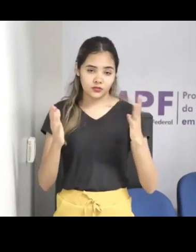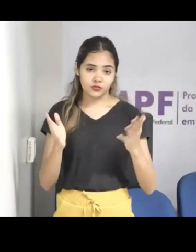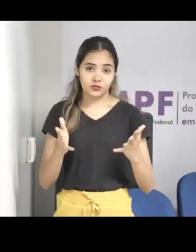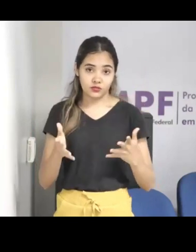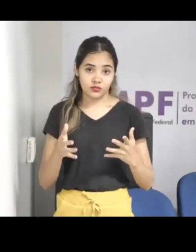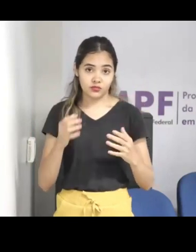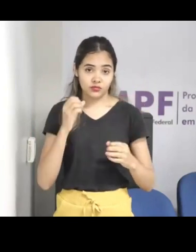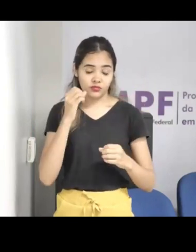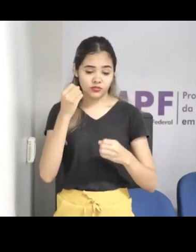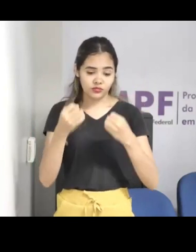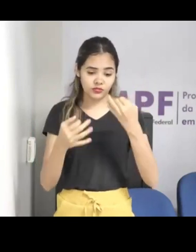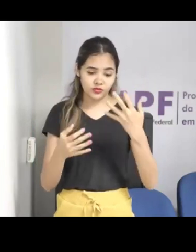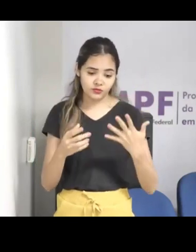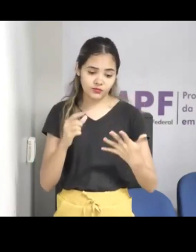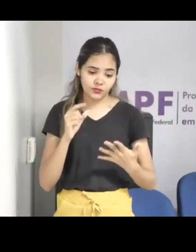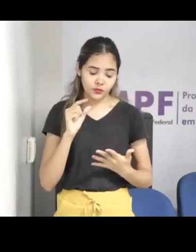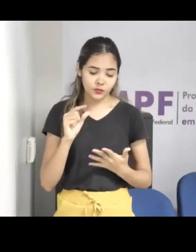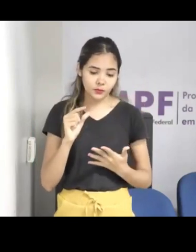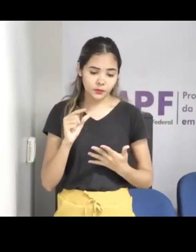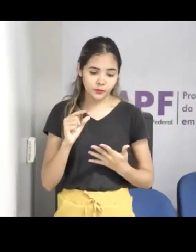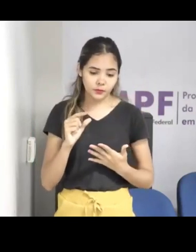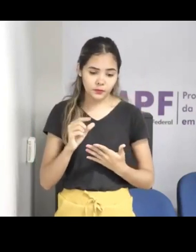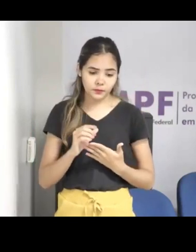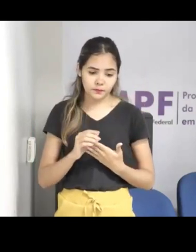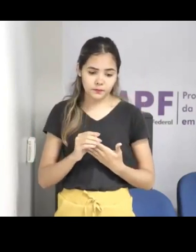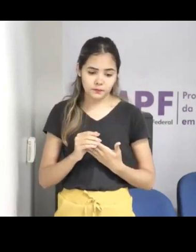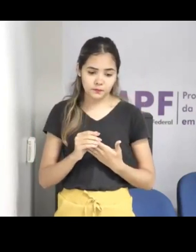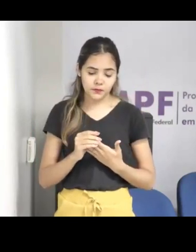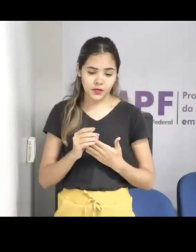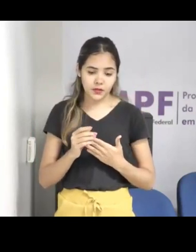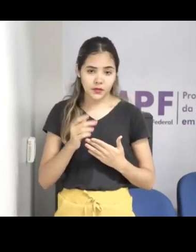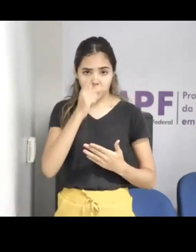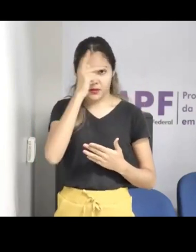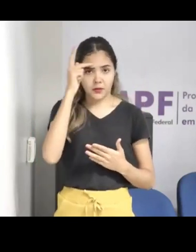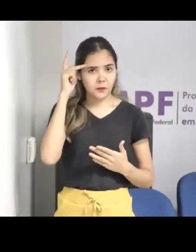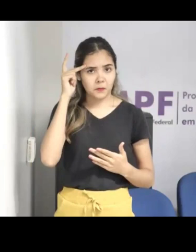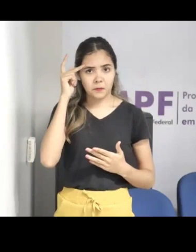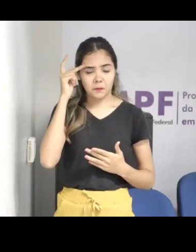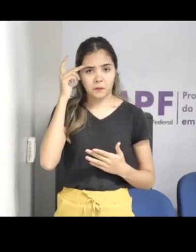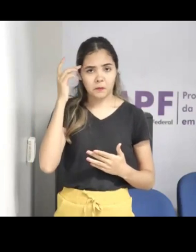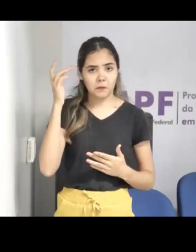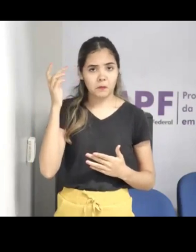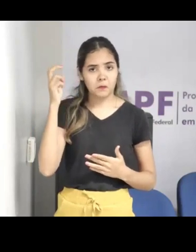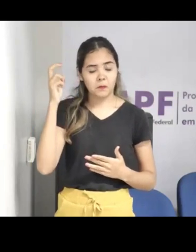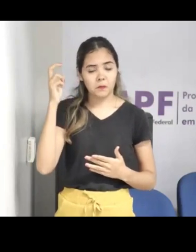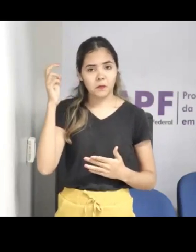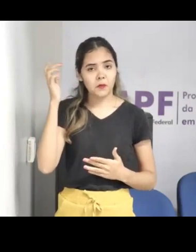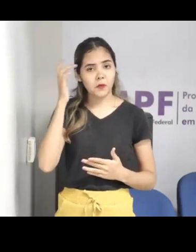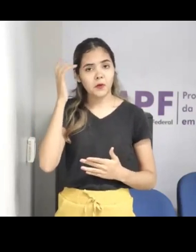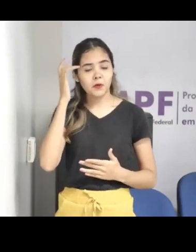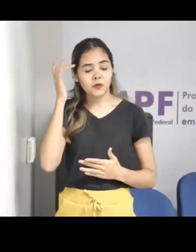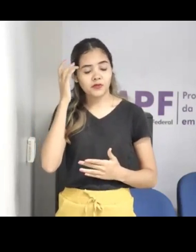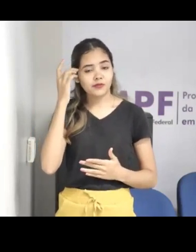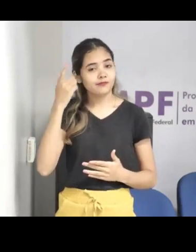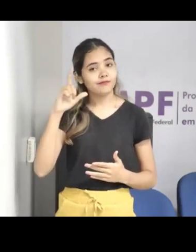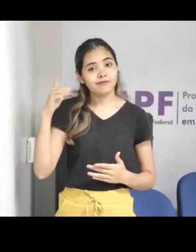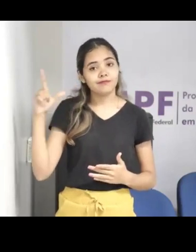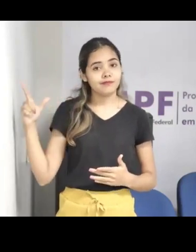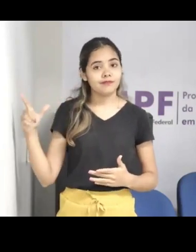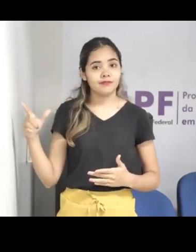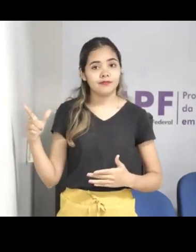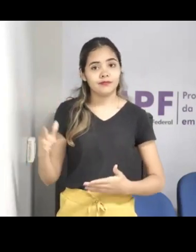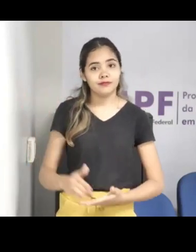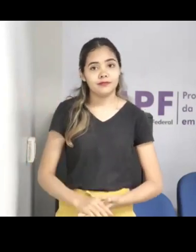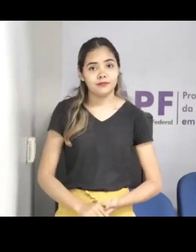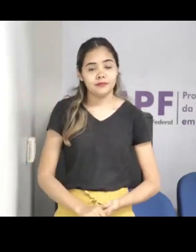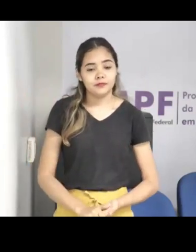Eu, assim, eu particularmente como mãe, a gente ouve mais orientações para os pais, né? Ah, você tem que usar o